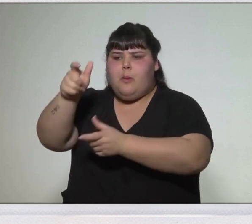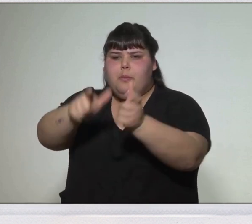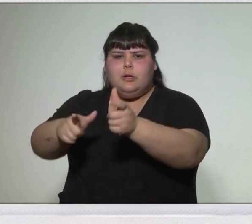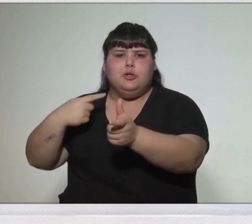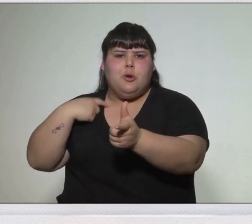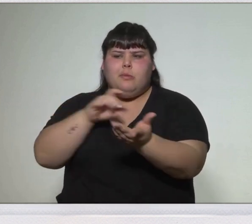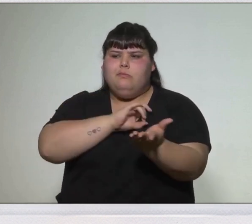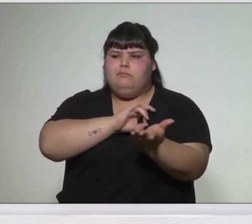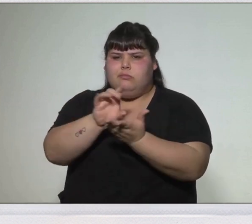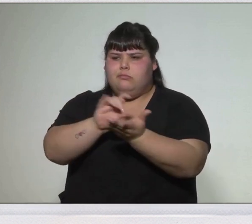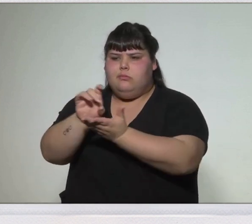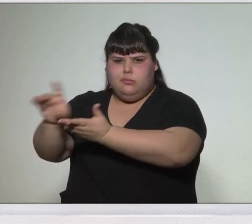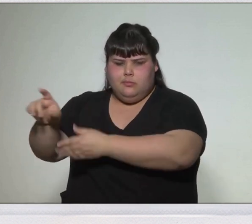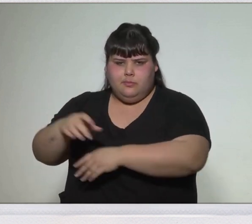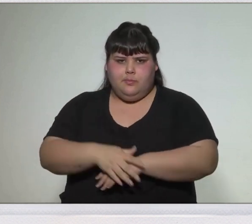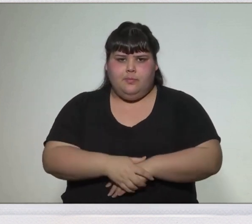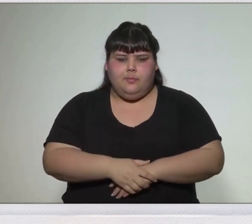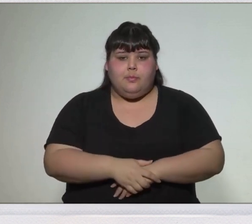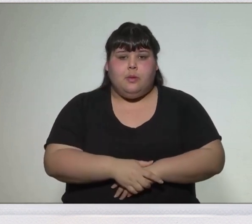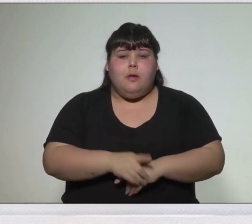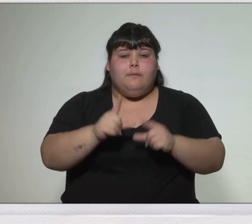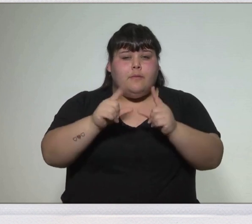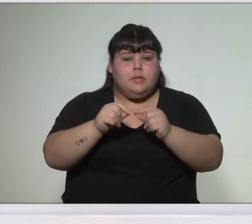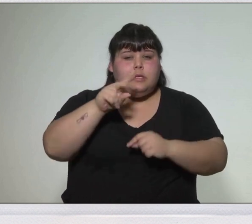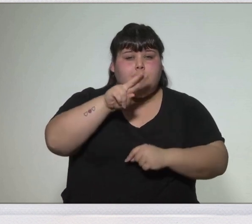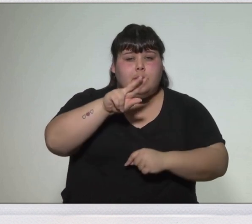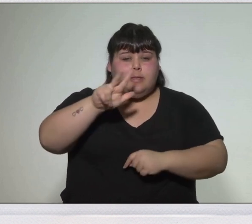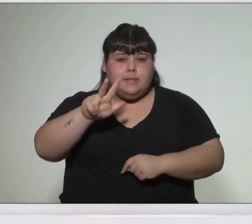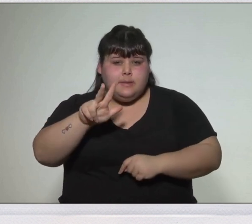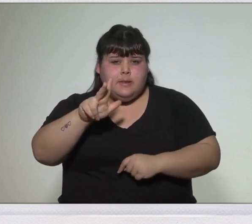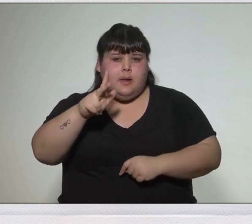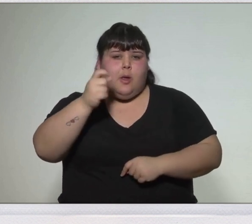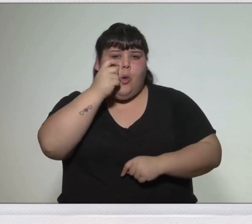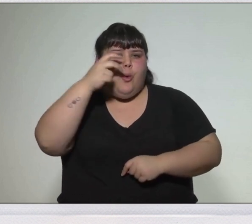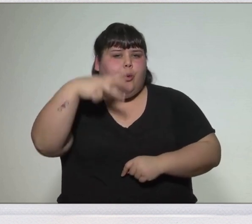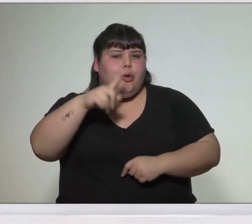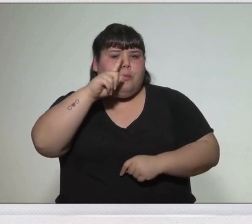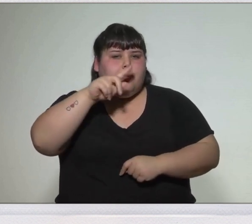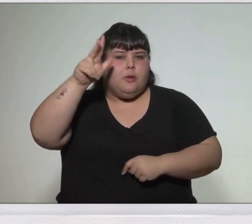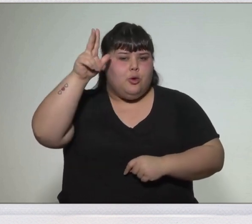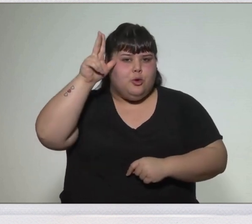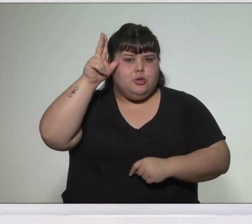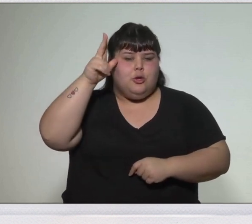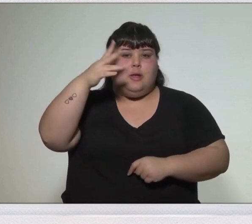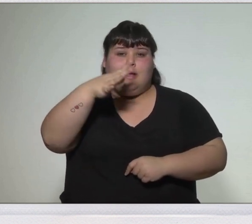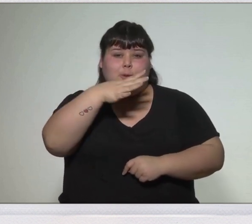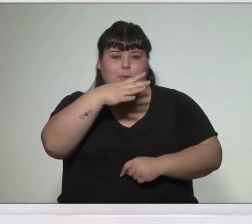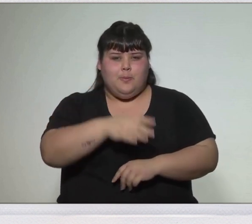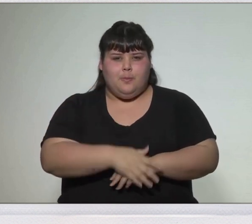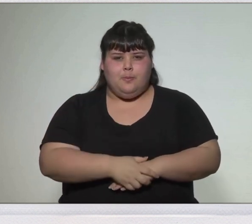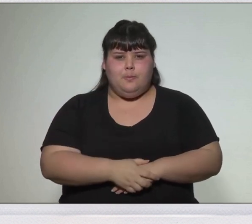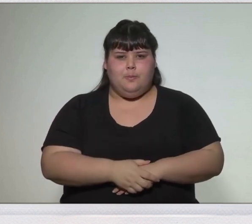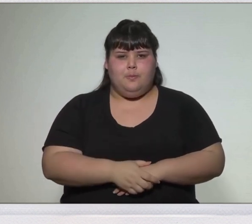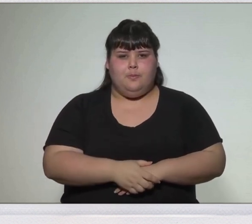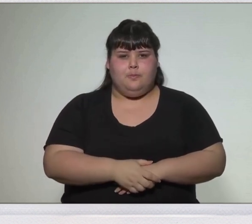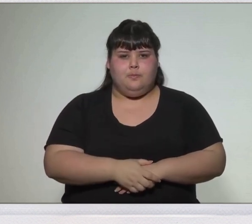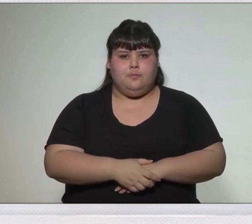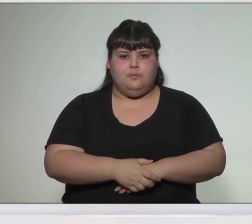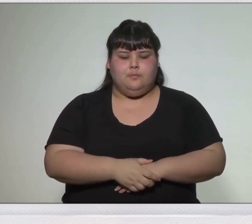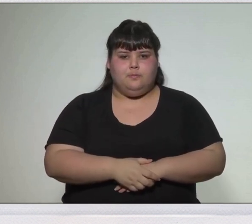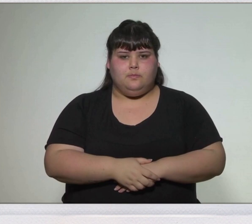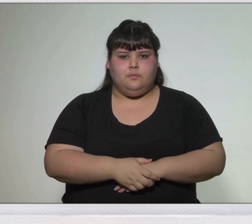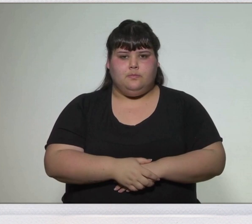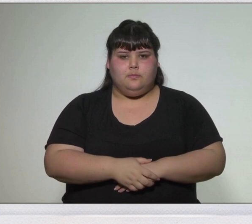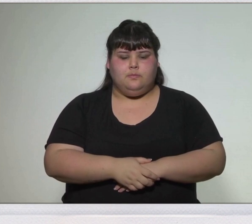directorio expulsaran a los realistas el 23 de junio de 1814.